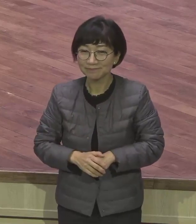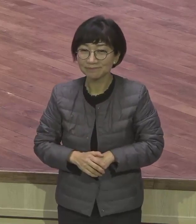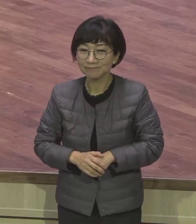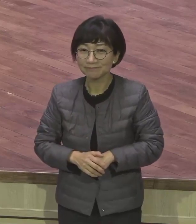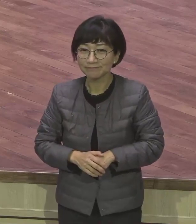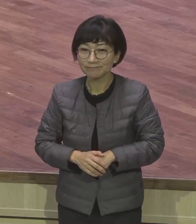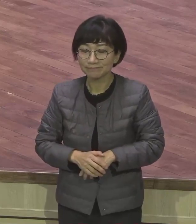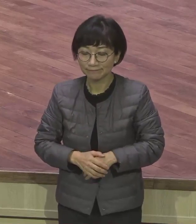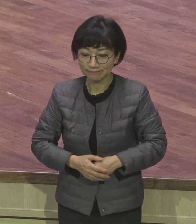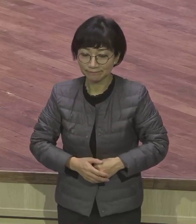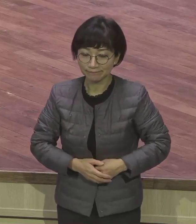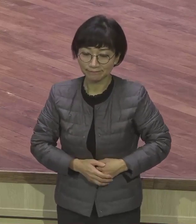미래가 결정되뿐